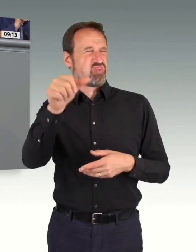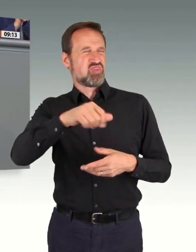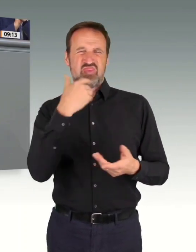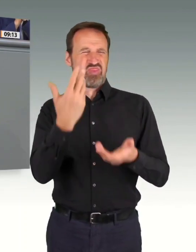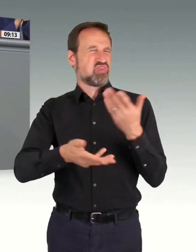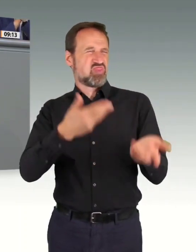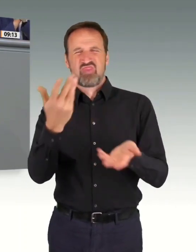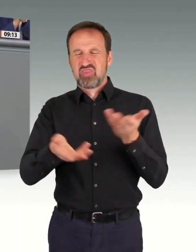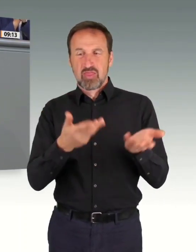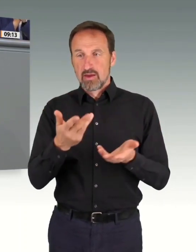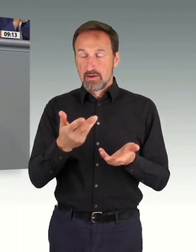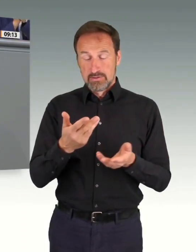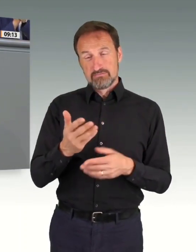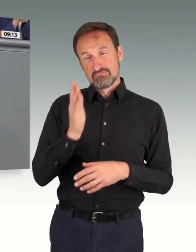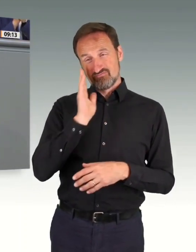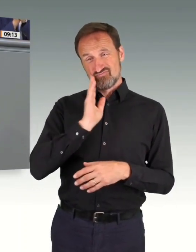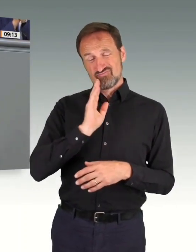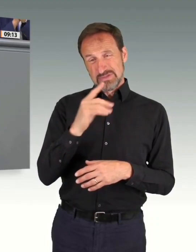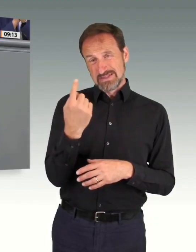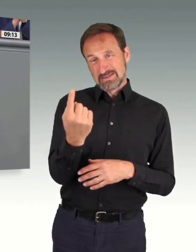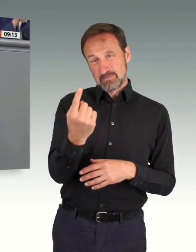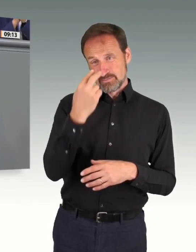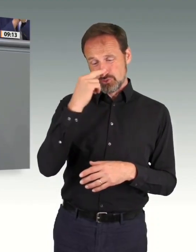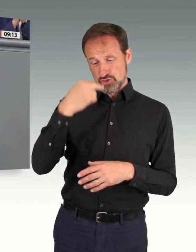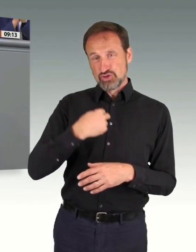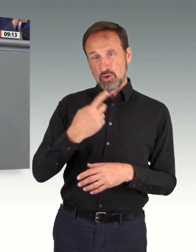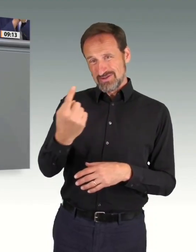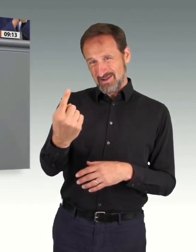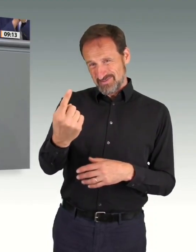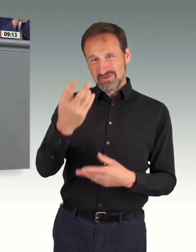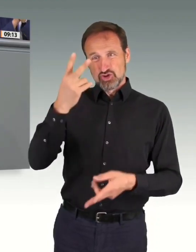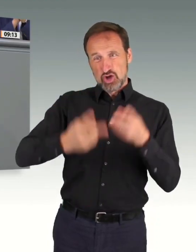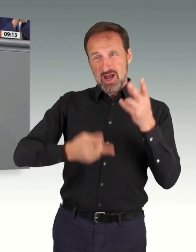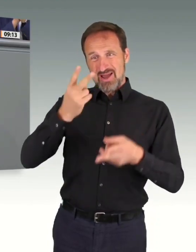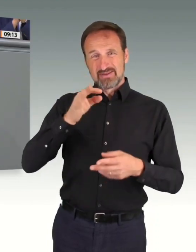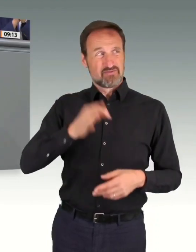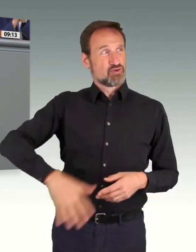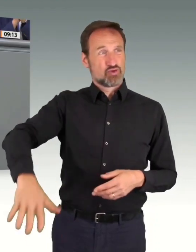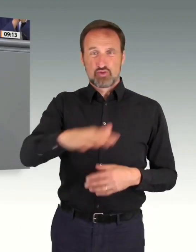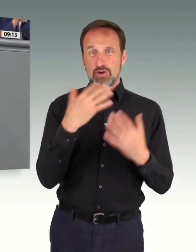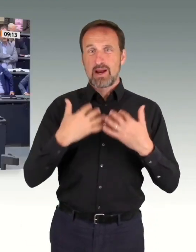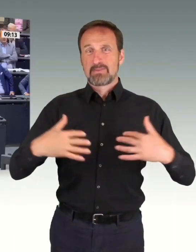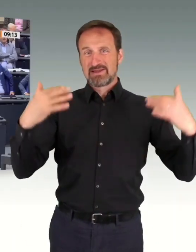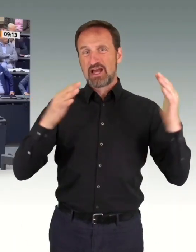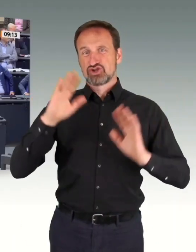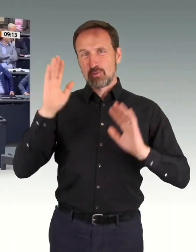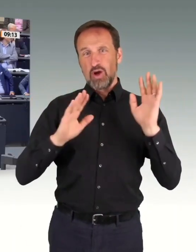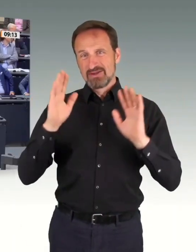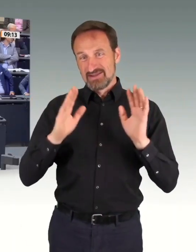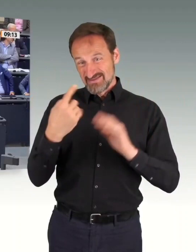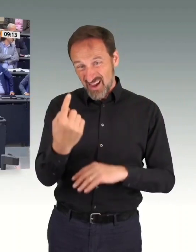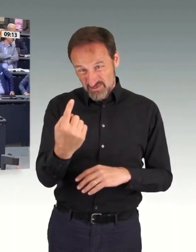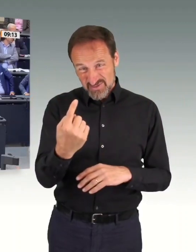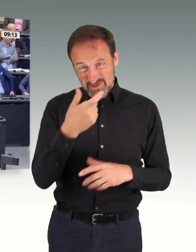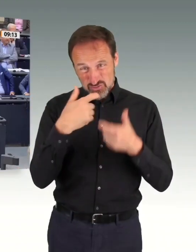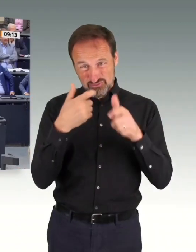derjenige, der hier die parlamentarische Demokratie beschädigt. Und das ist etwas, und das will ich Ihnen jetzt einmal in aller